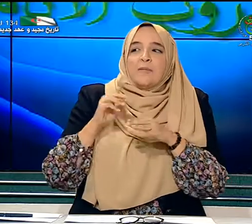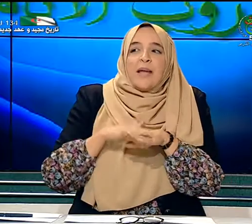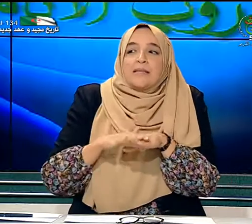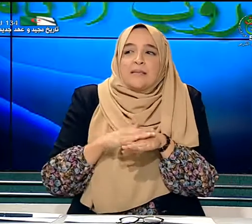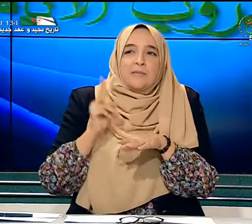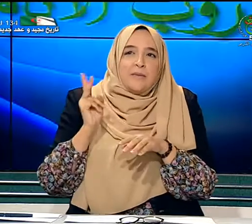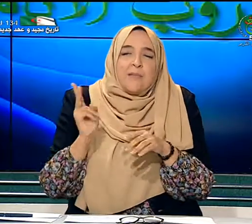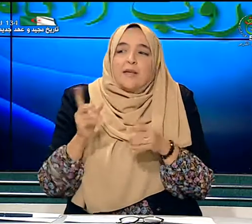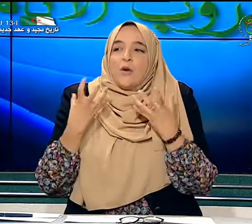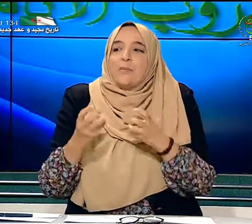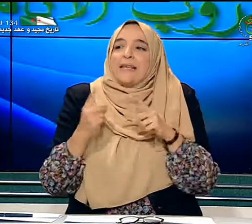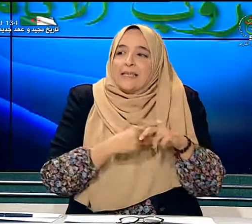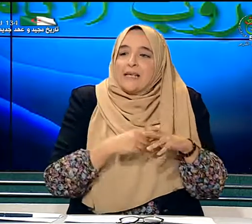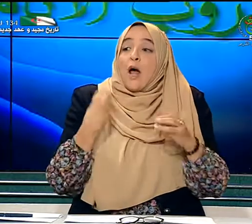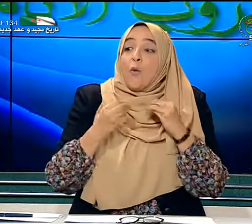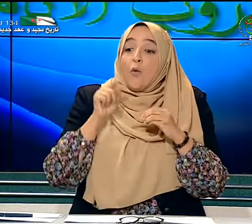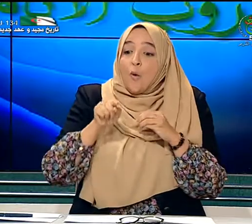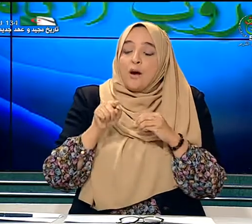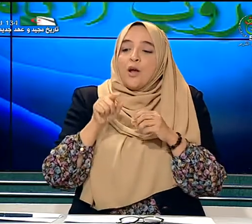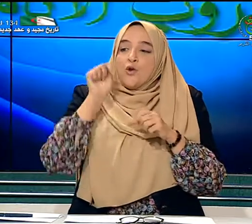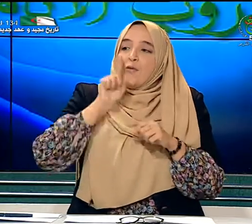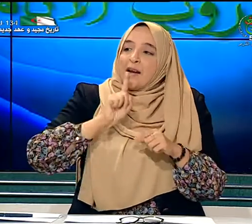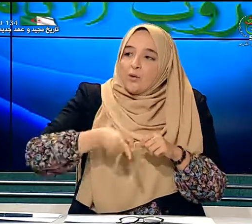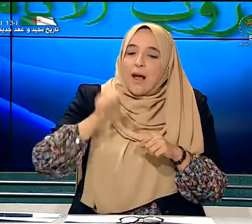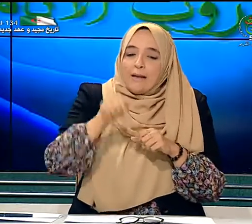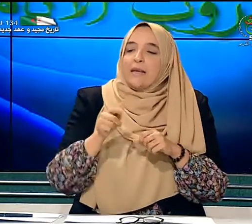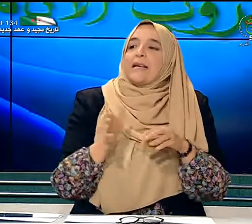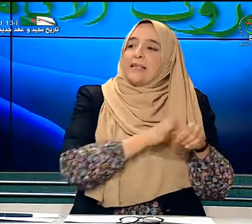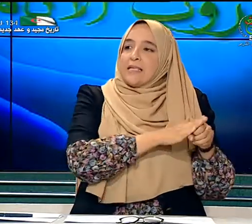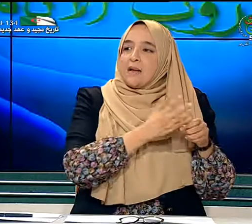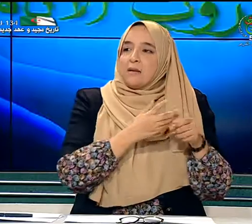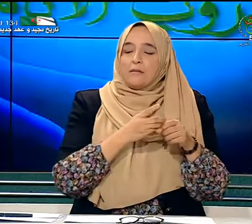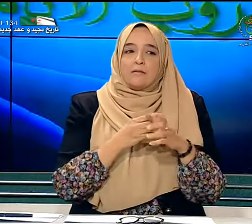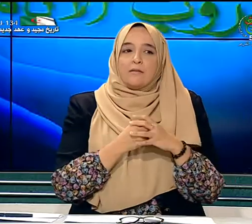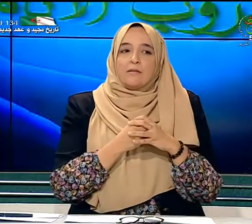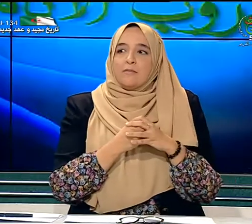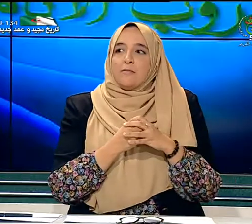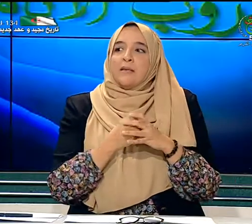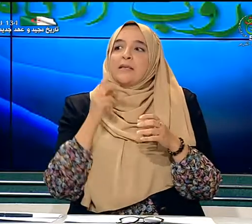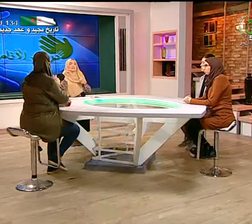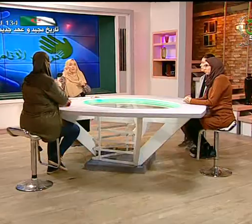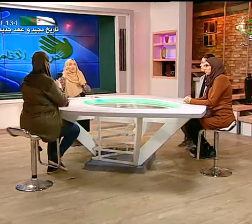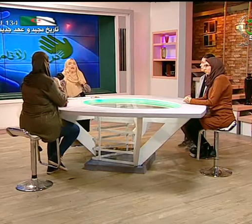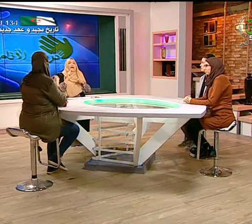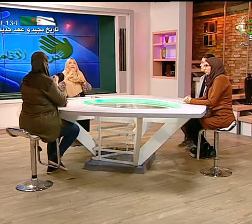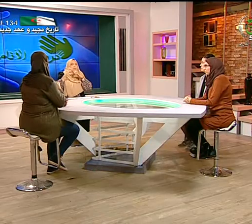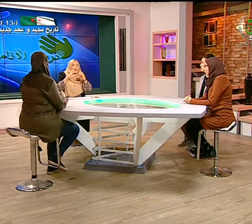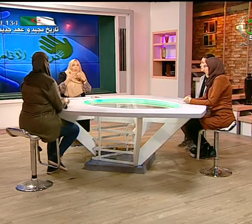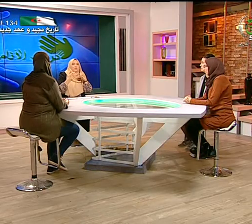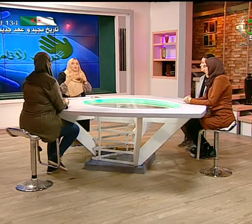لماذا يحب الإنعزال أو هو يفرد عليه الإنعزال بسبب عدم التواصل